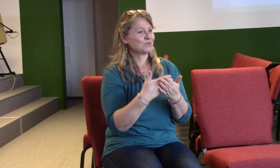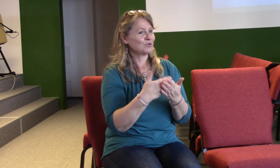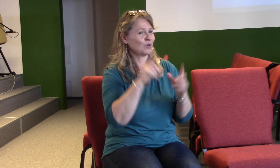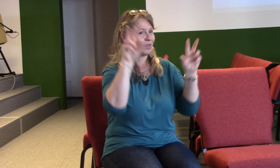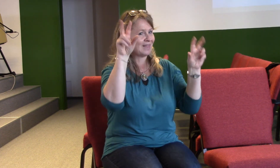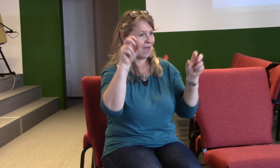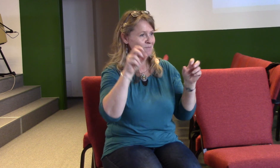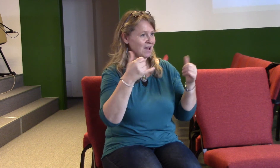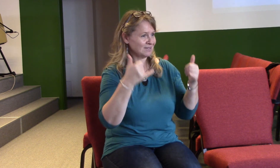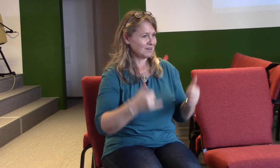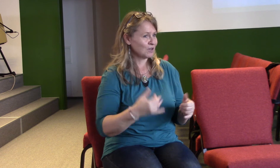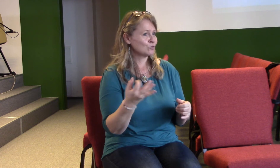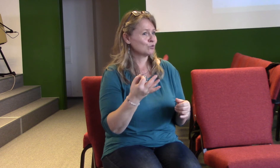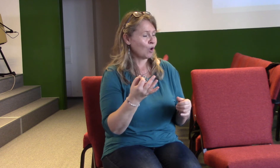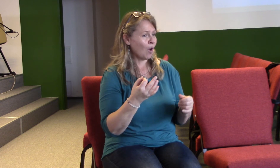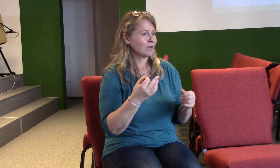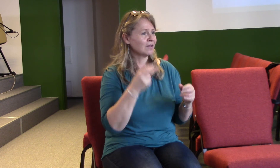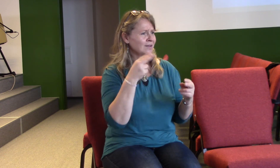známost s Bohem.